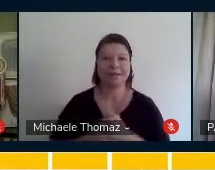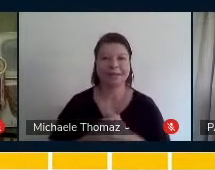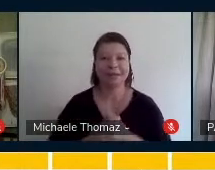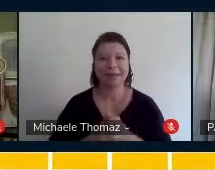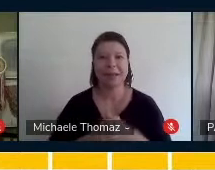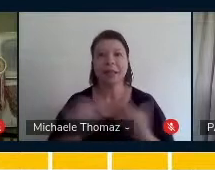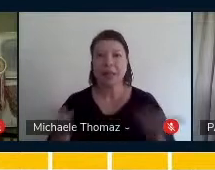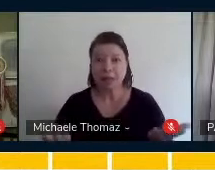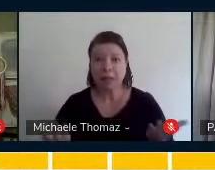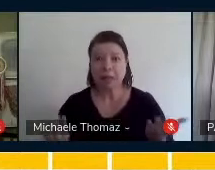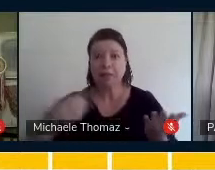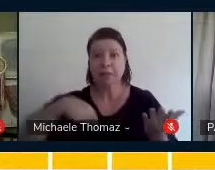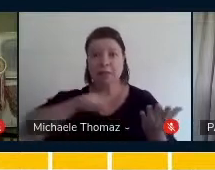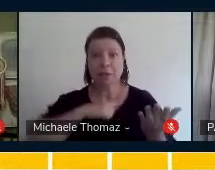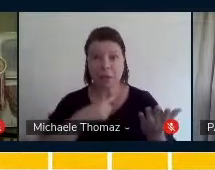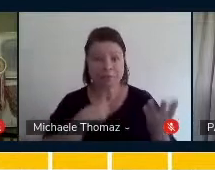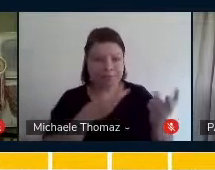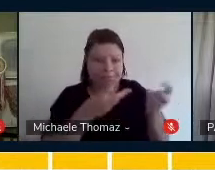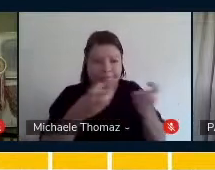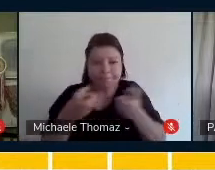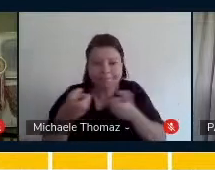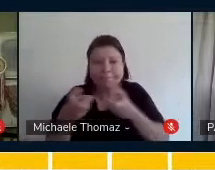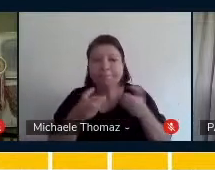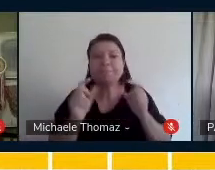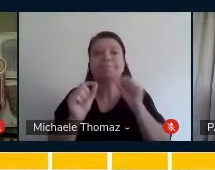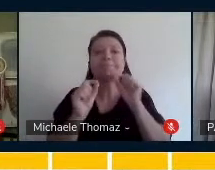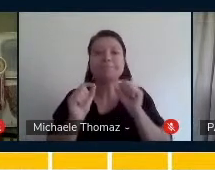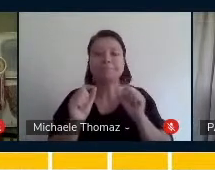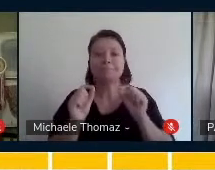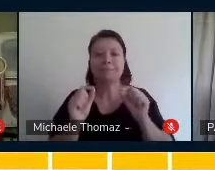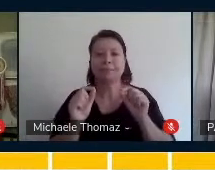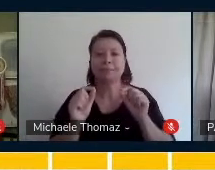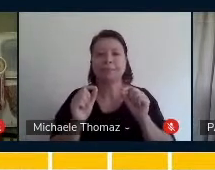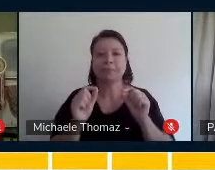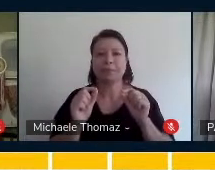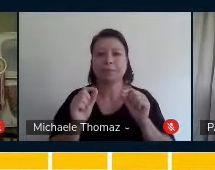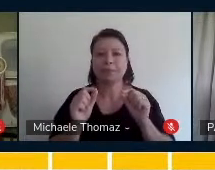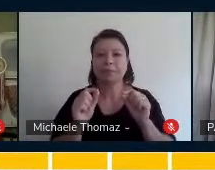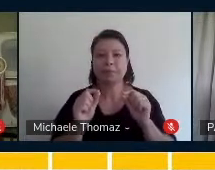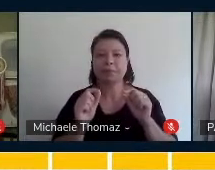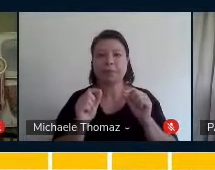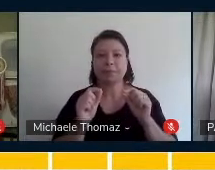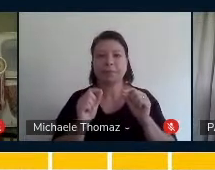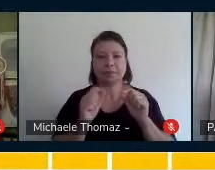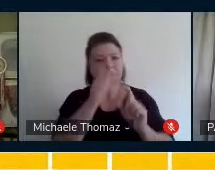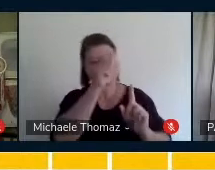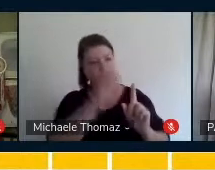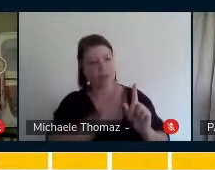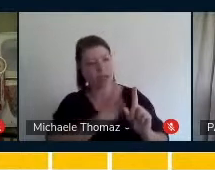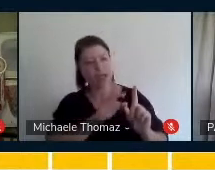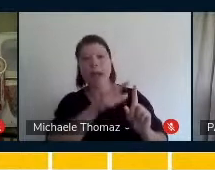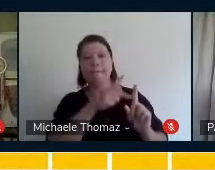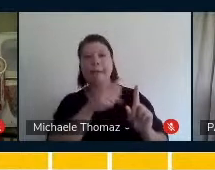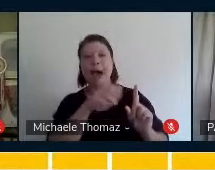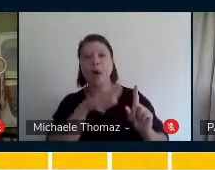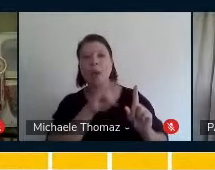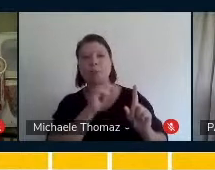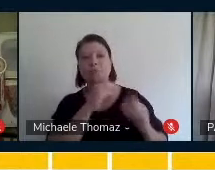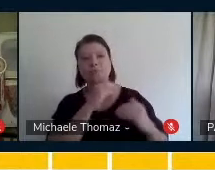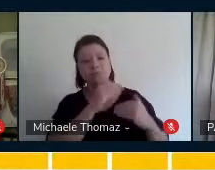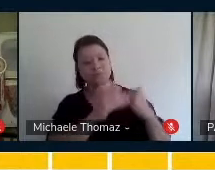percebeu que houve desenvolvimento da sua musicalidade nessa